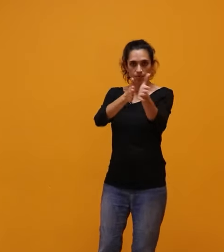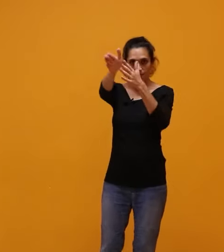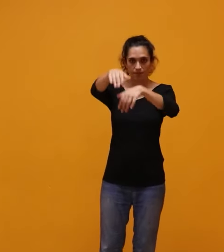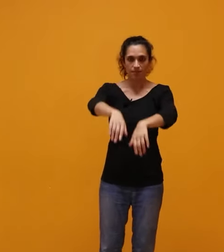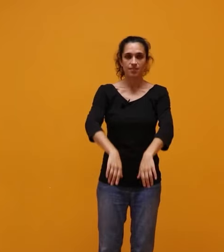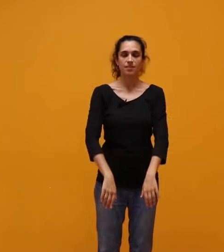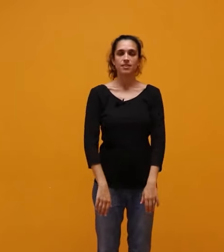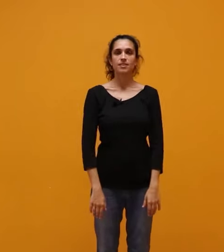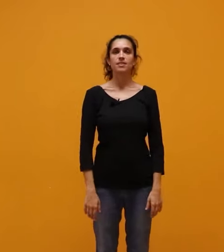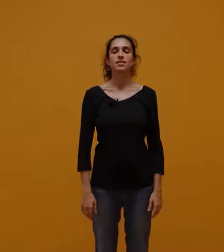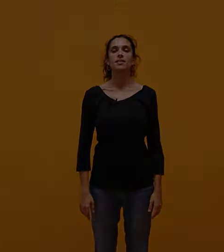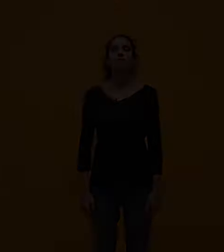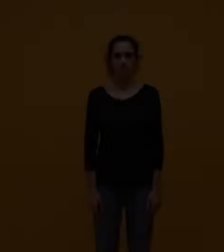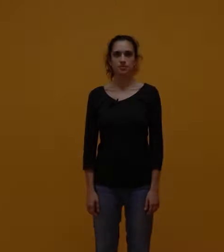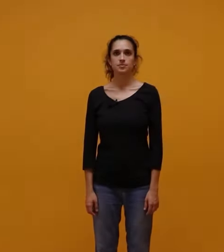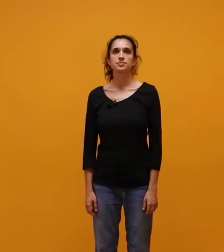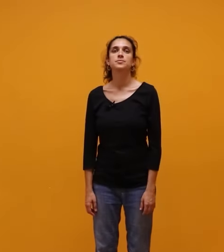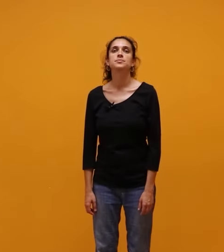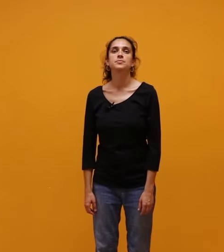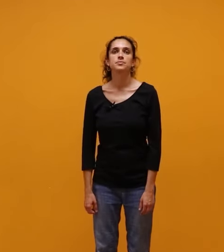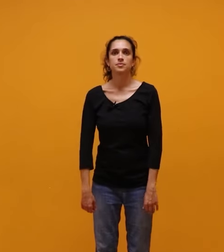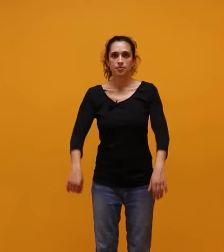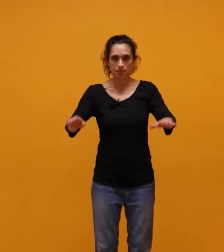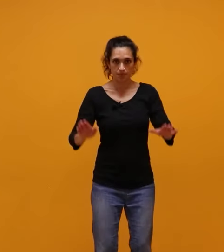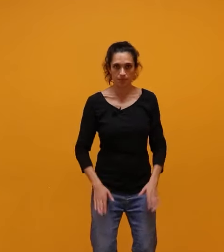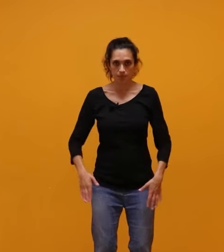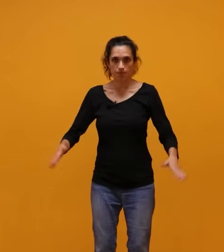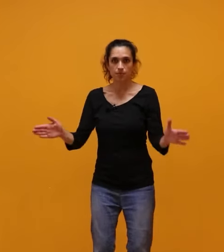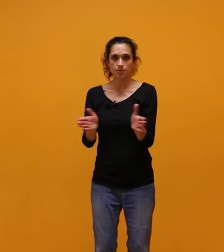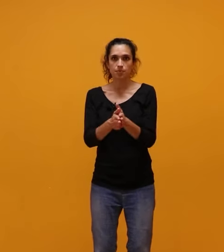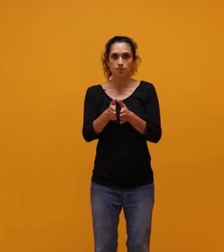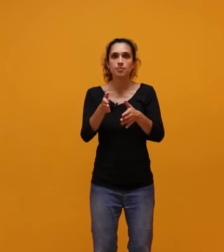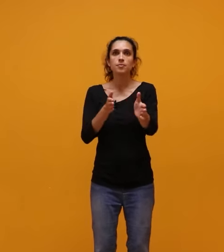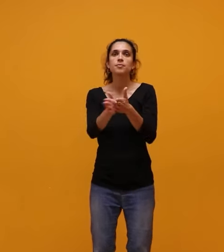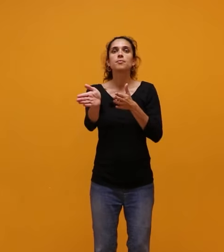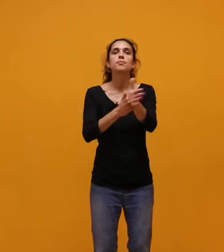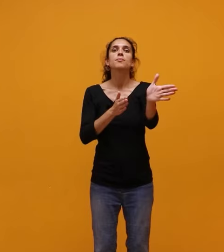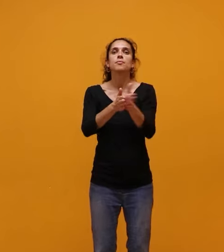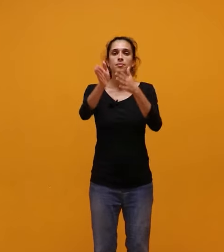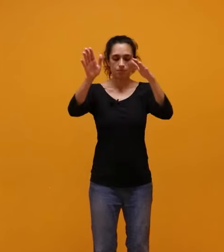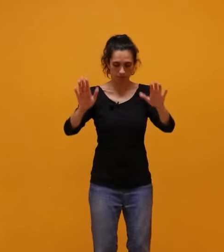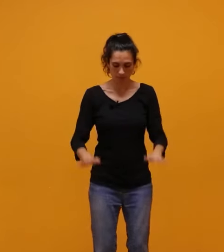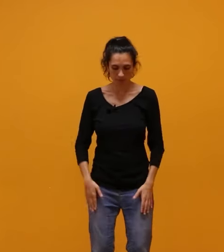Tot el dia sense parar Jo vull jugar,